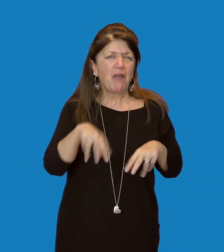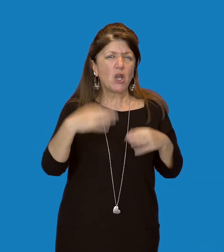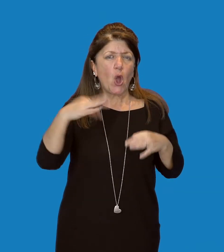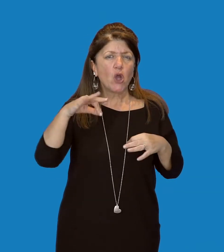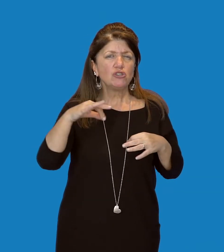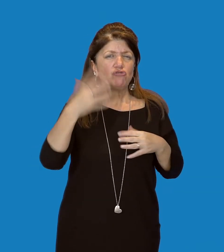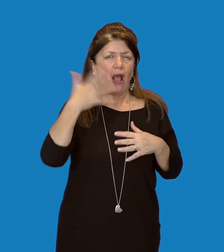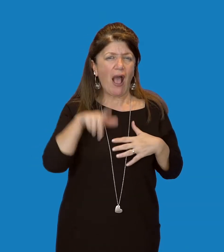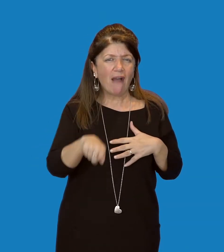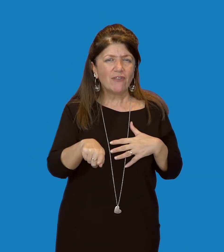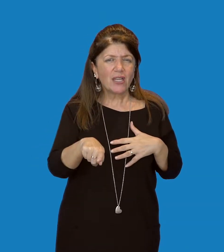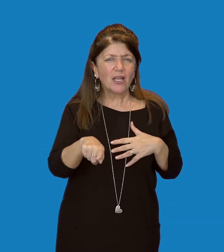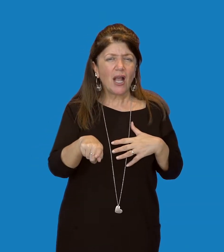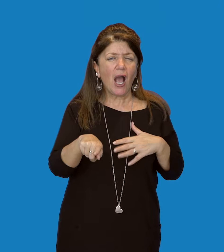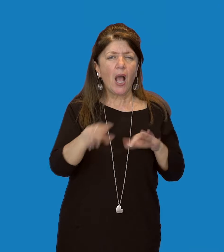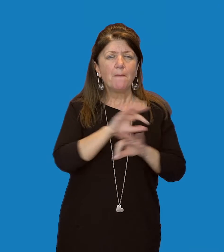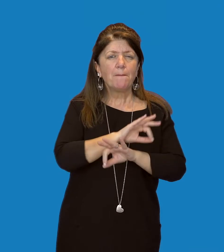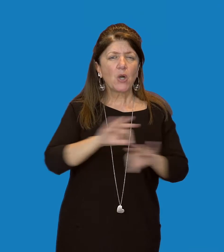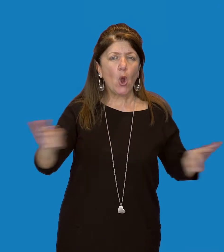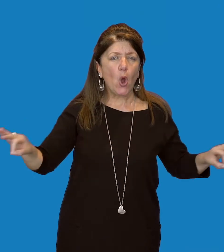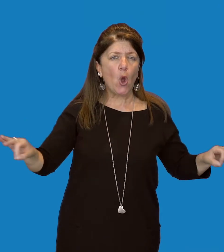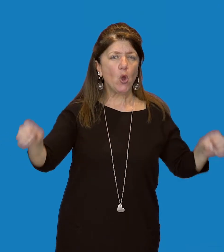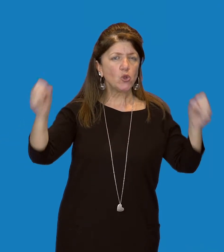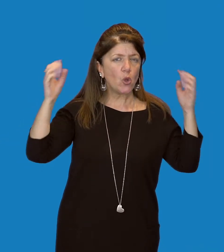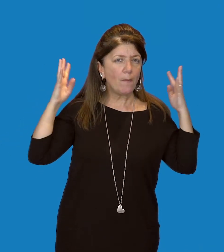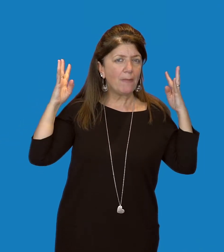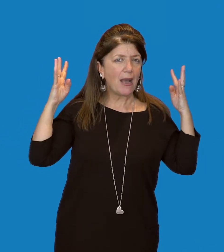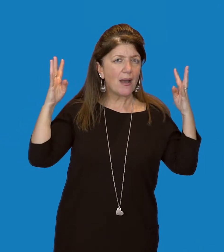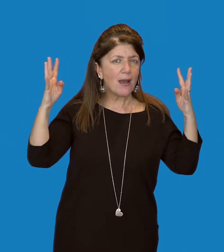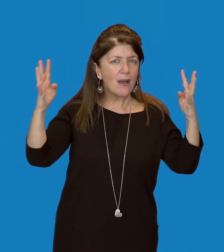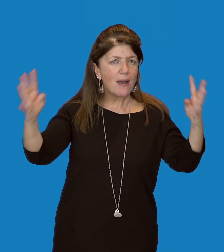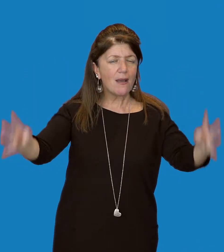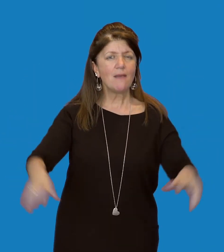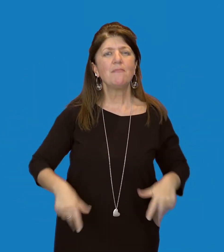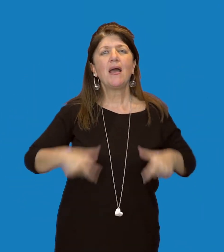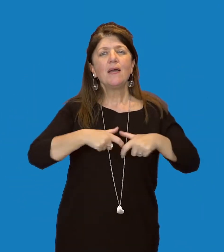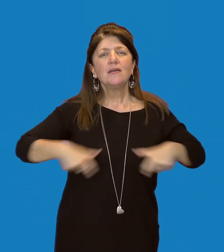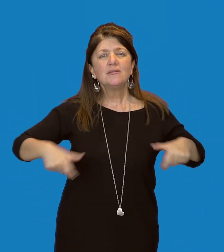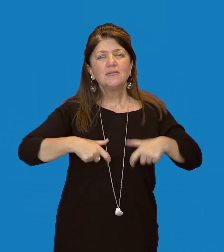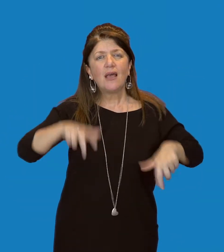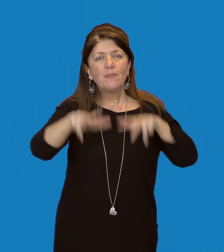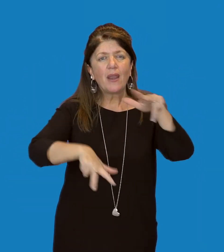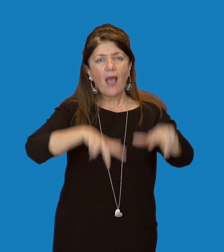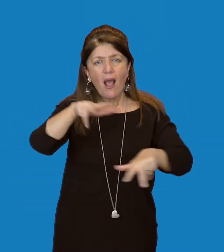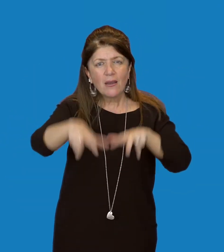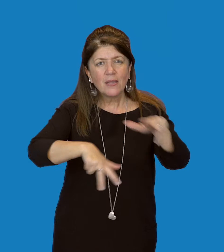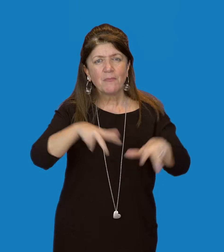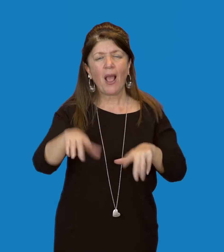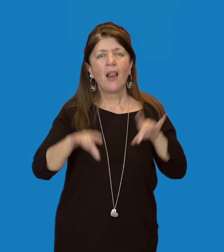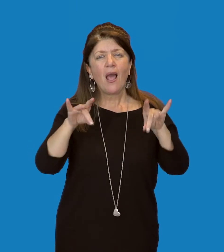Lungo le pareti e al centro del salone, zebre, gnu, antilopi, gazzelle, facoceri